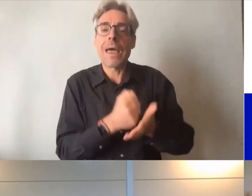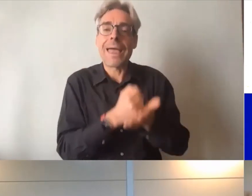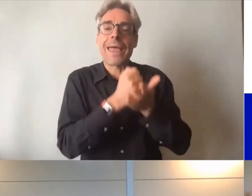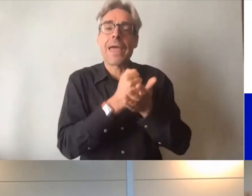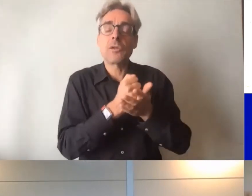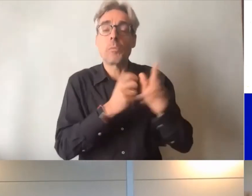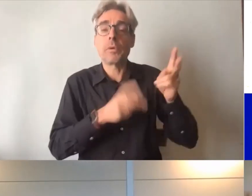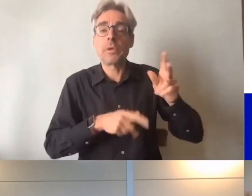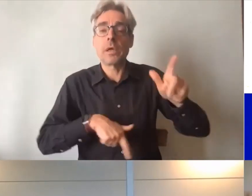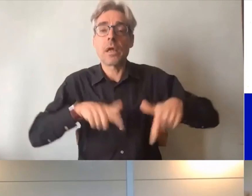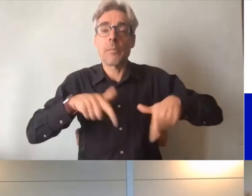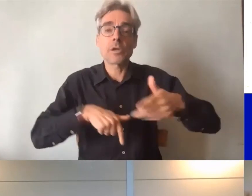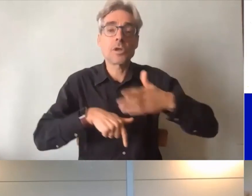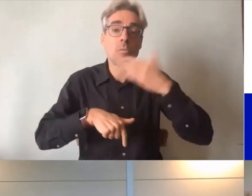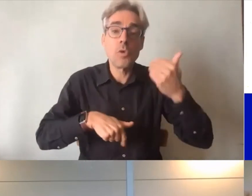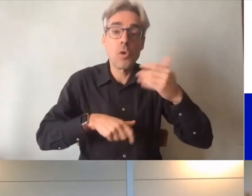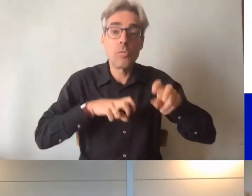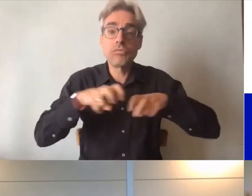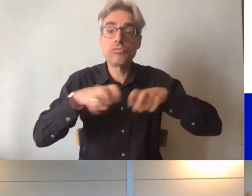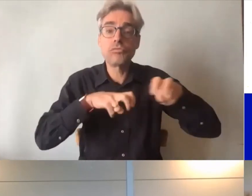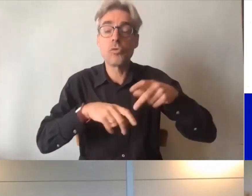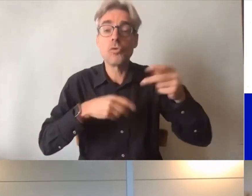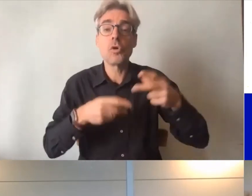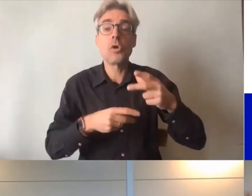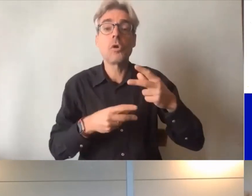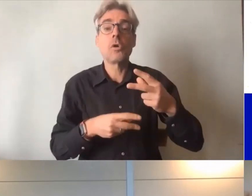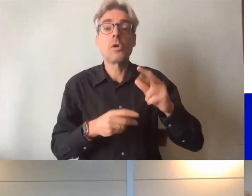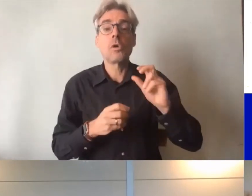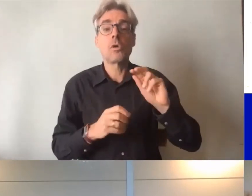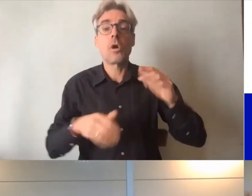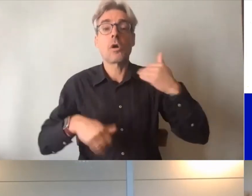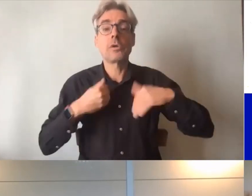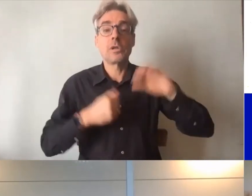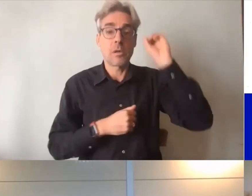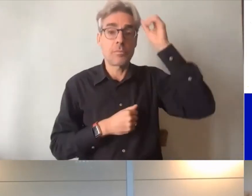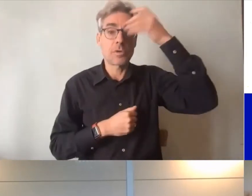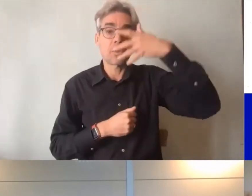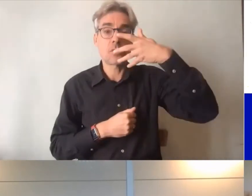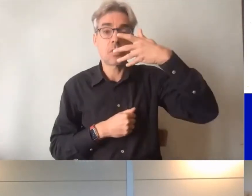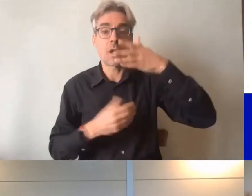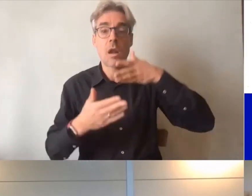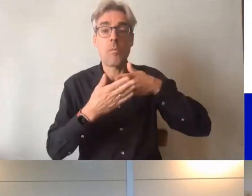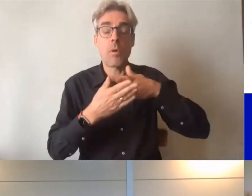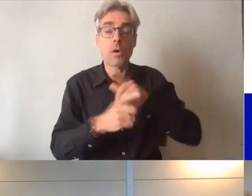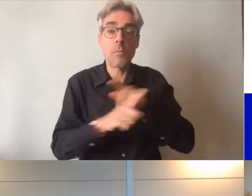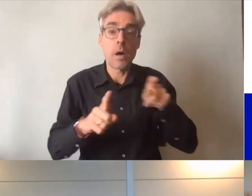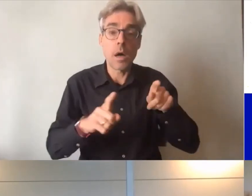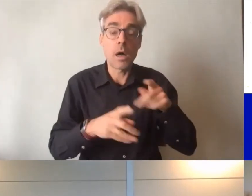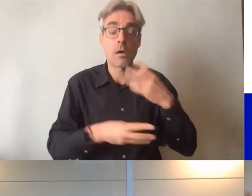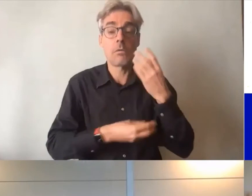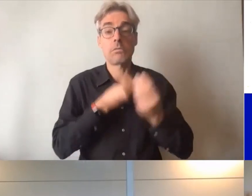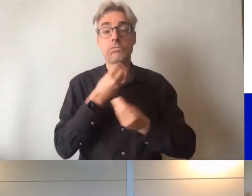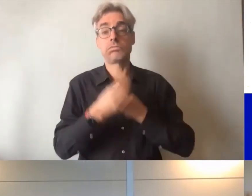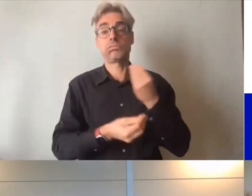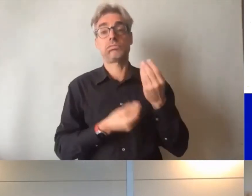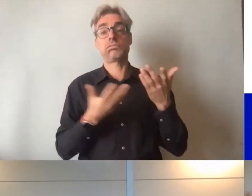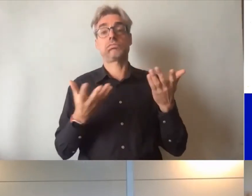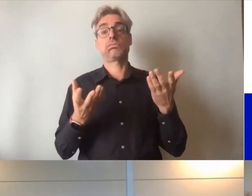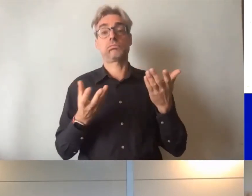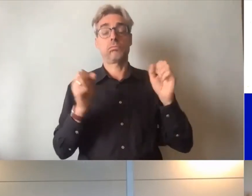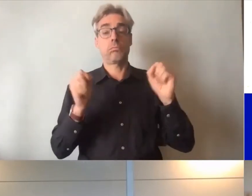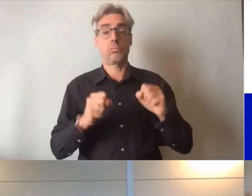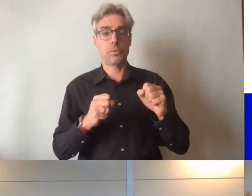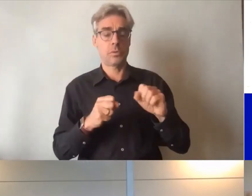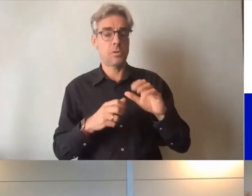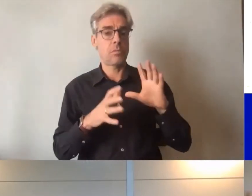déplacer mieux si on fait en sorte que le handicap sensoriel ne soit pas fondamental et qu'il puisse être